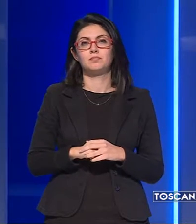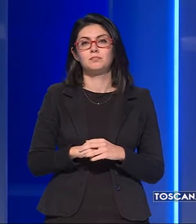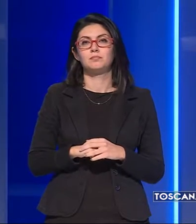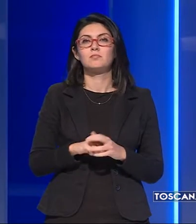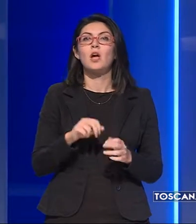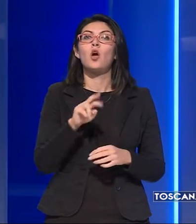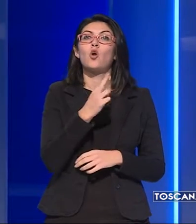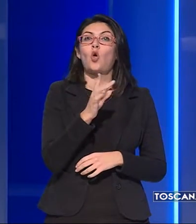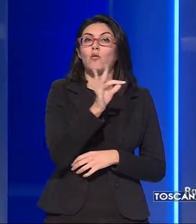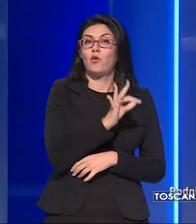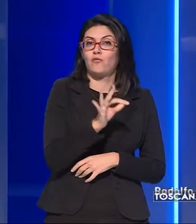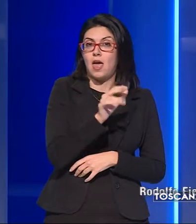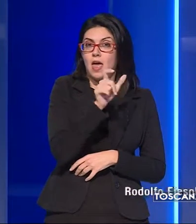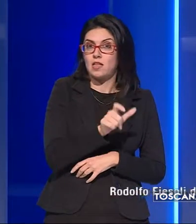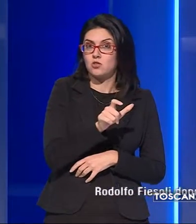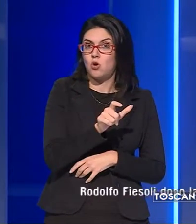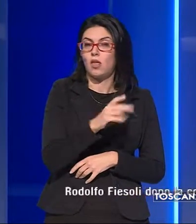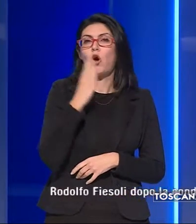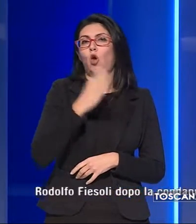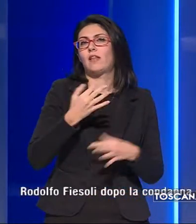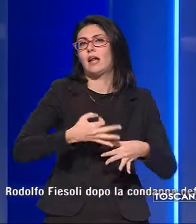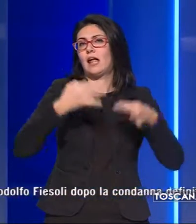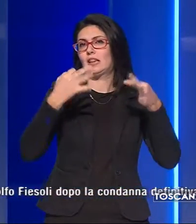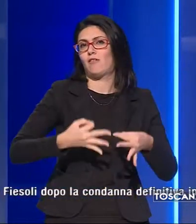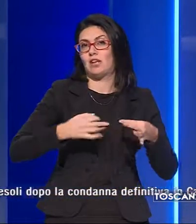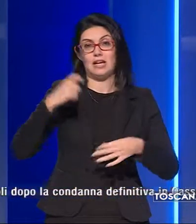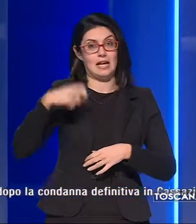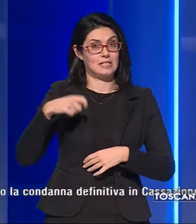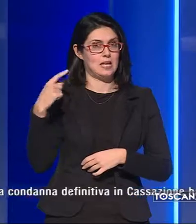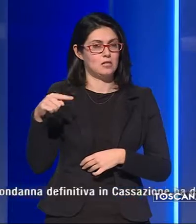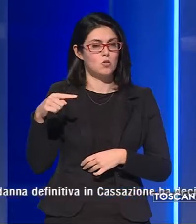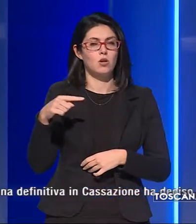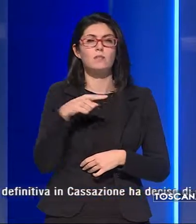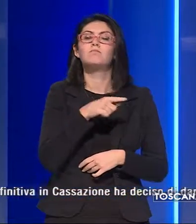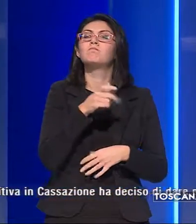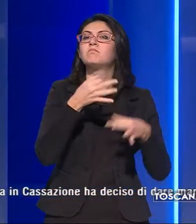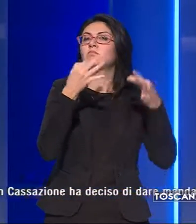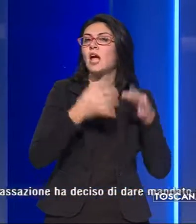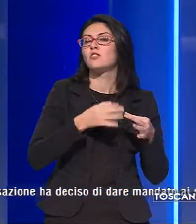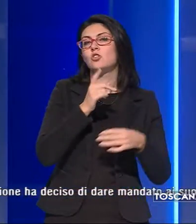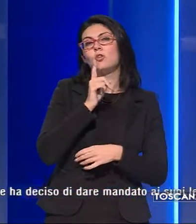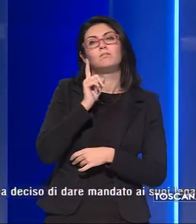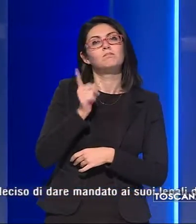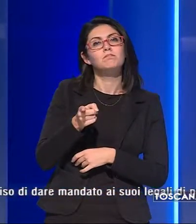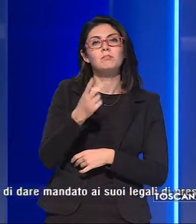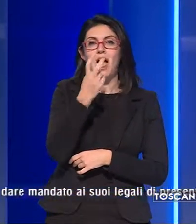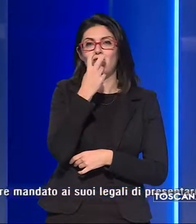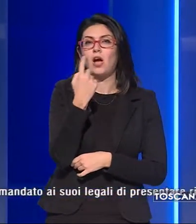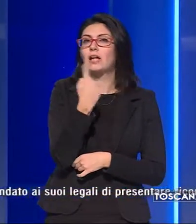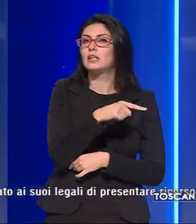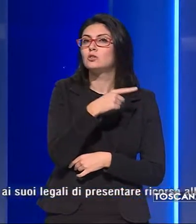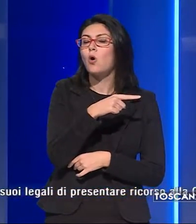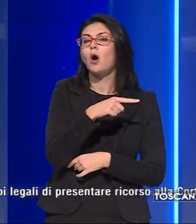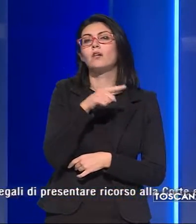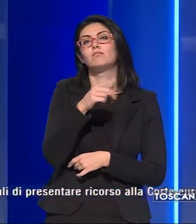Rodolfo Fiesoli, dopo la condanna definitiva in Cassazione, ha deciso di dare mandato ai suoi legali di